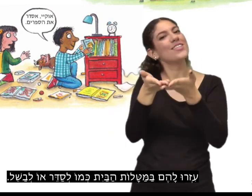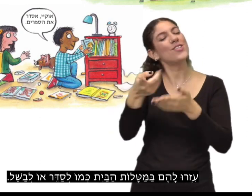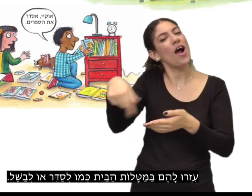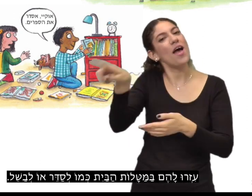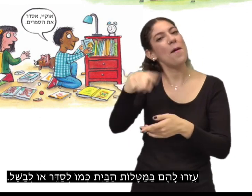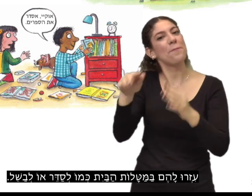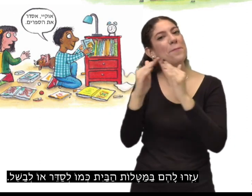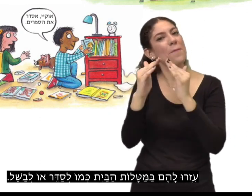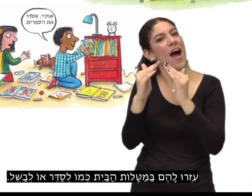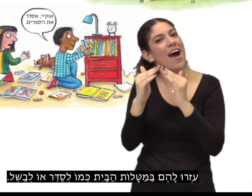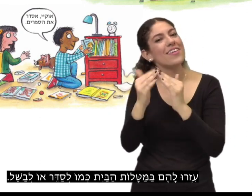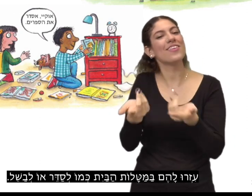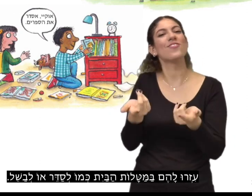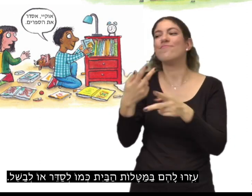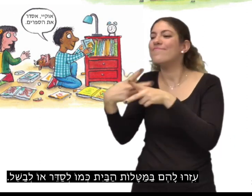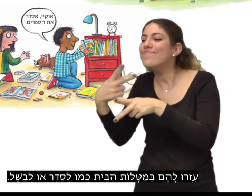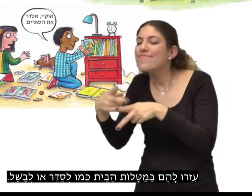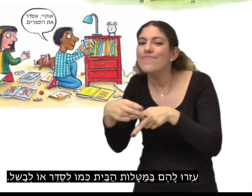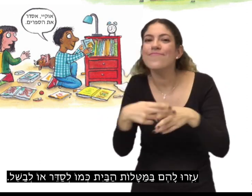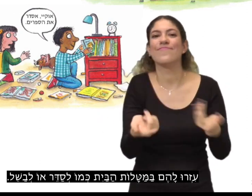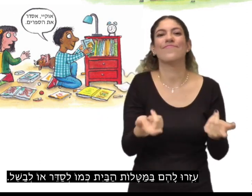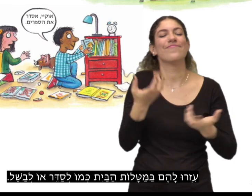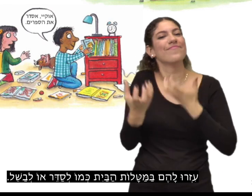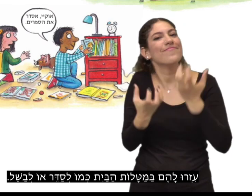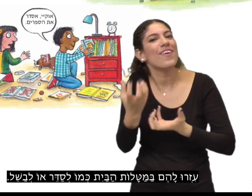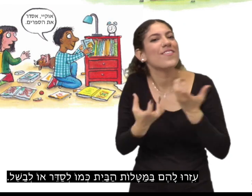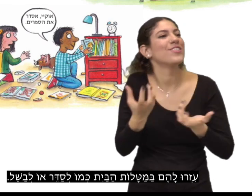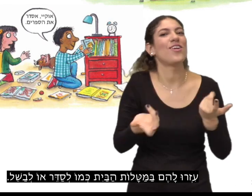עזרו להם במטלות הבית כמו לסדר או לבשל.